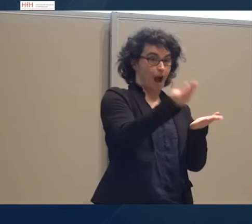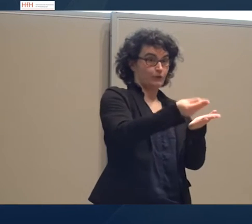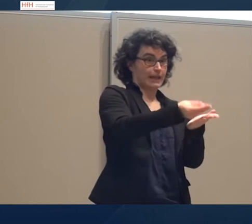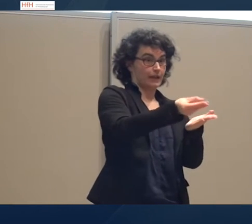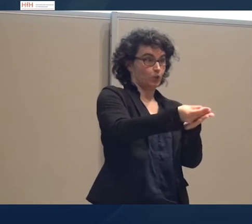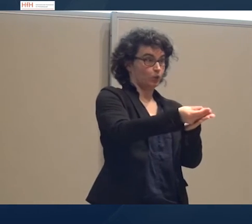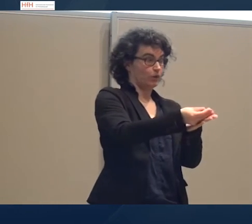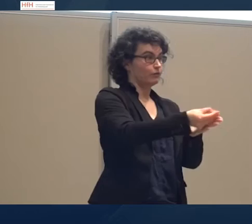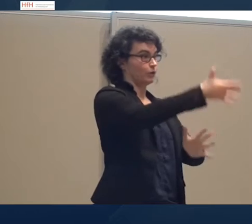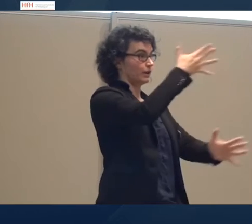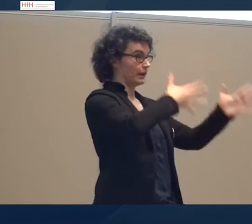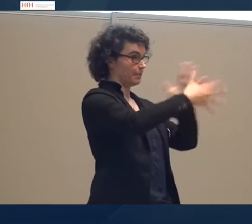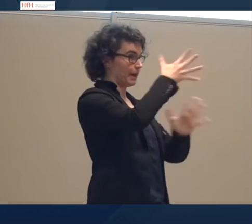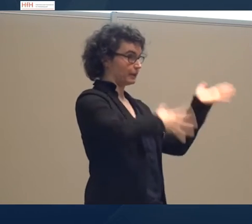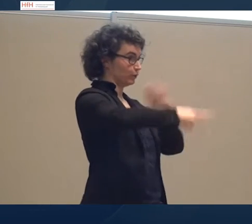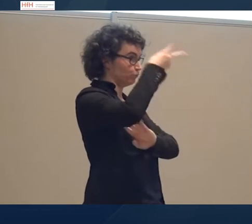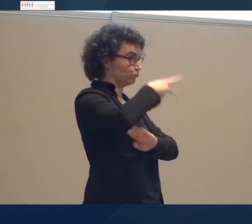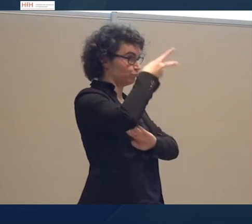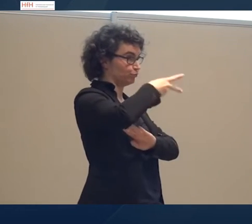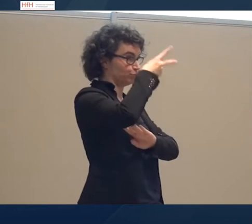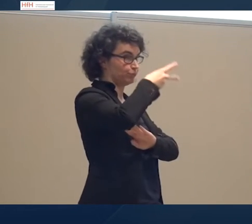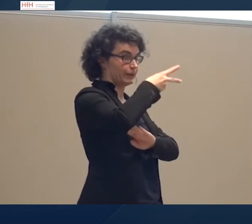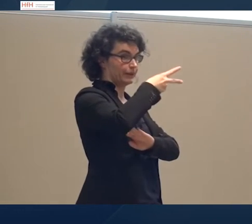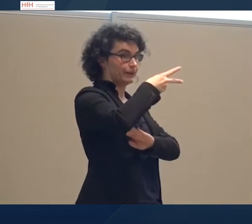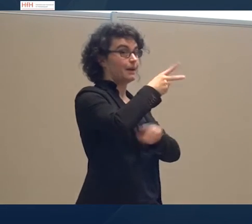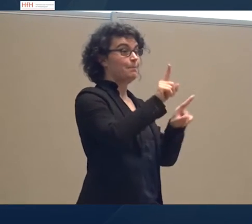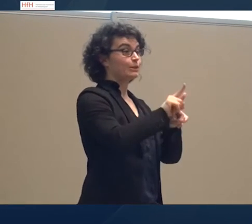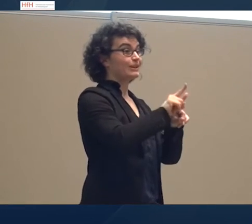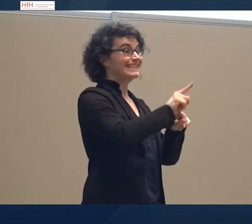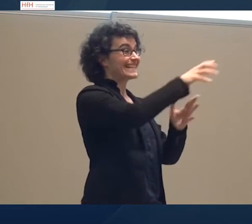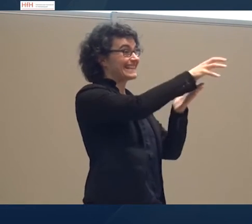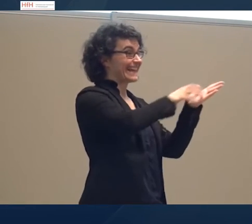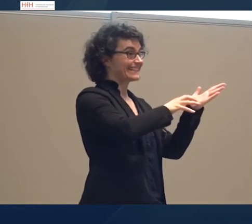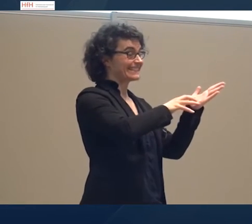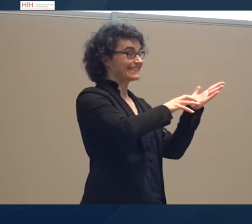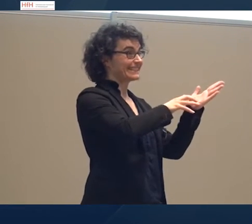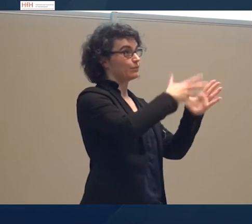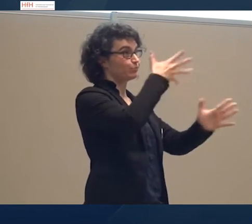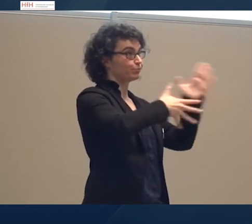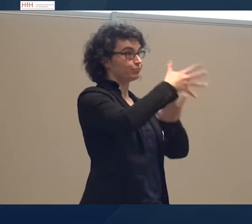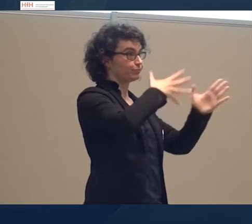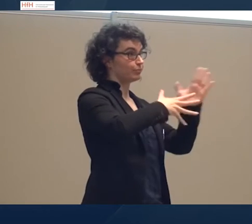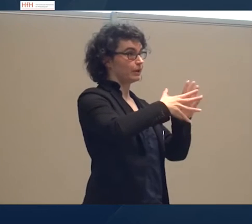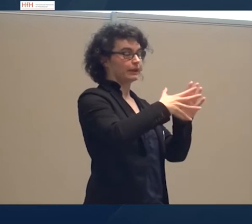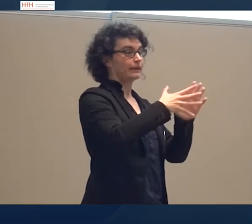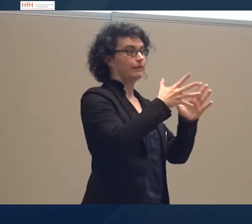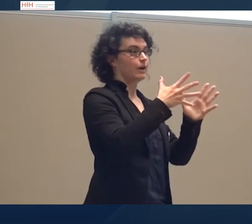gewähren, die damit die Flüchtigkeit des direkten Dialogs verhindern und also praktisch